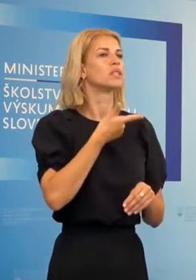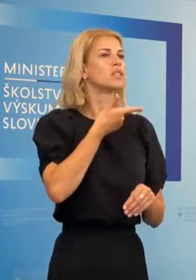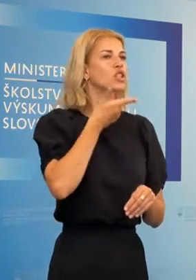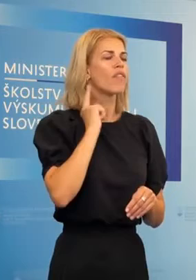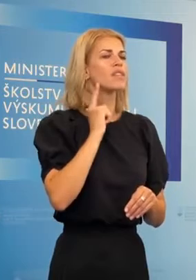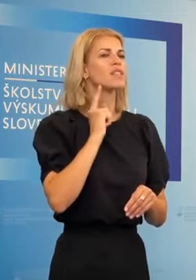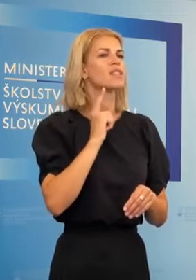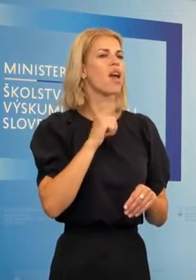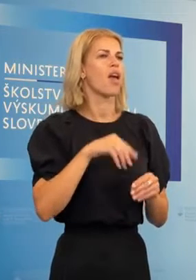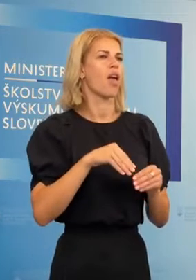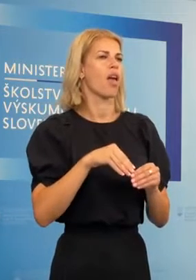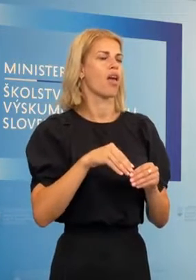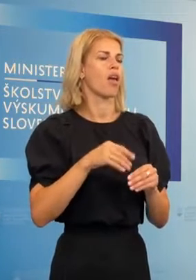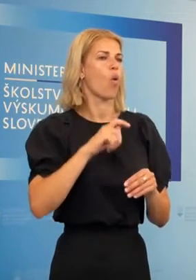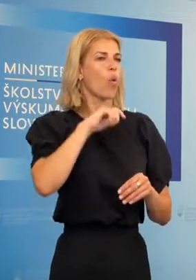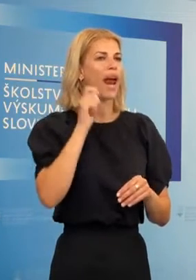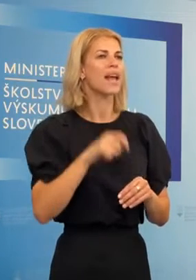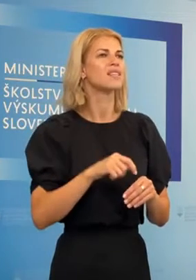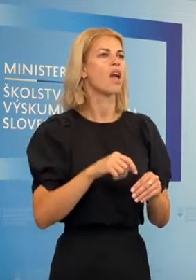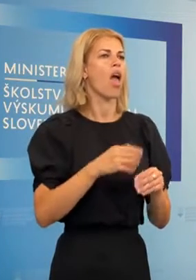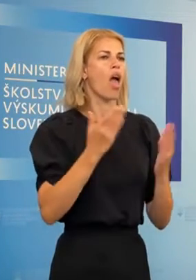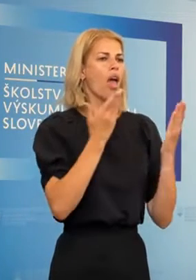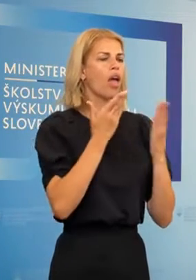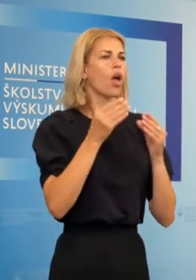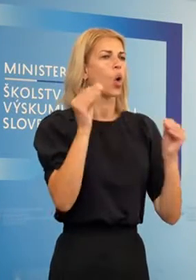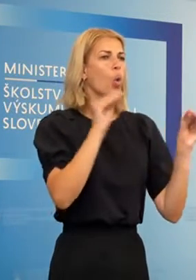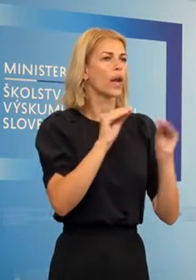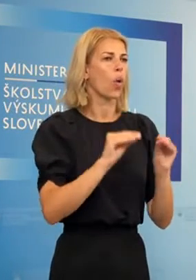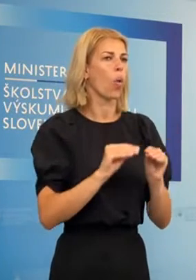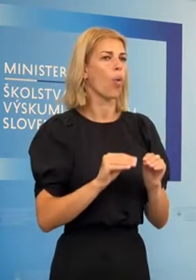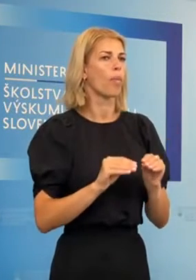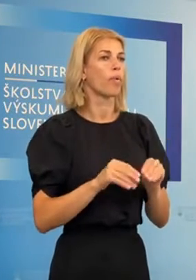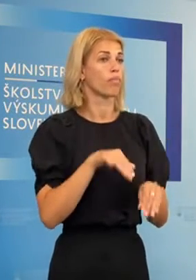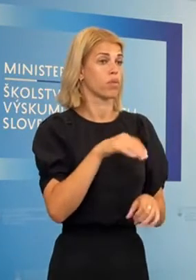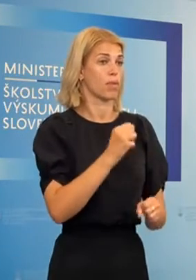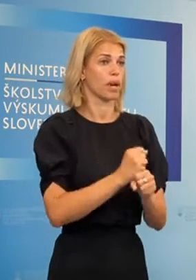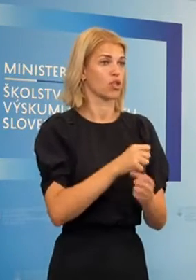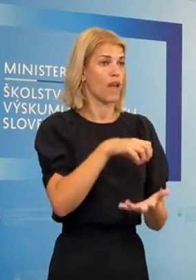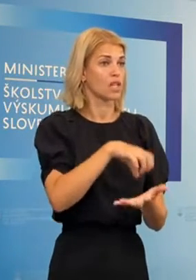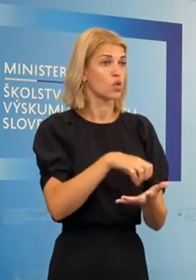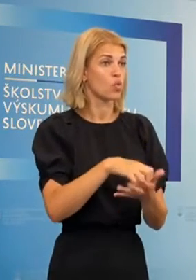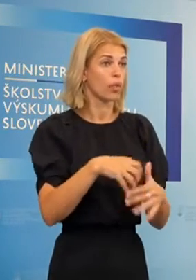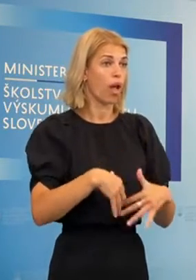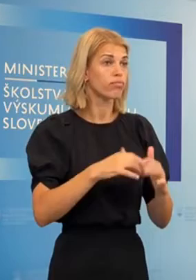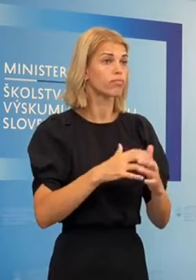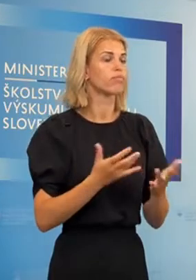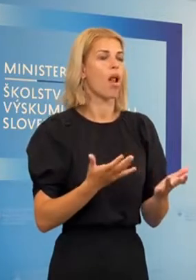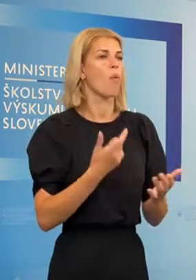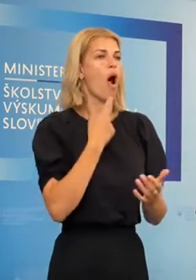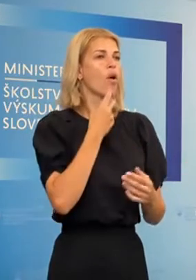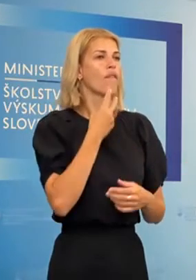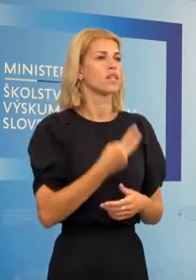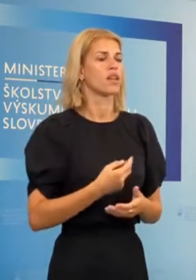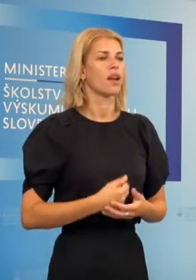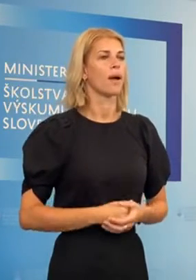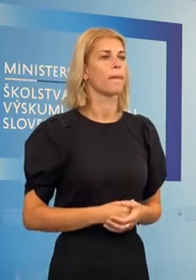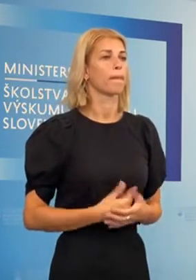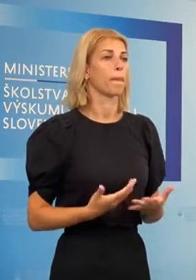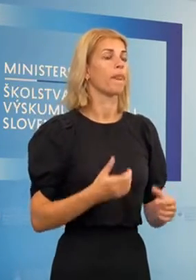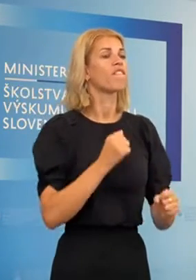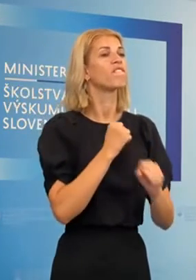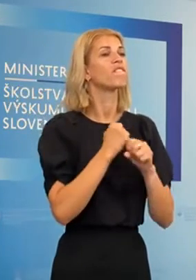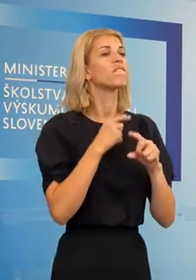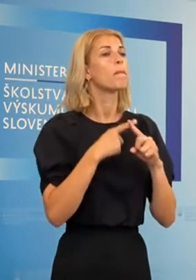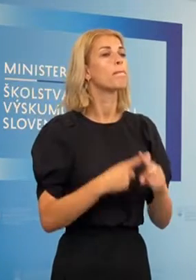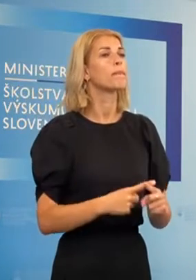kurikula, keďže vieme, že tie deti sa učia niečo iné, tak či je na to nejaká pracovná skupina, alebo ako to vyzerá? Ďakujem. Ďakujem za otázku. V praxi to